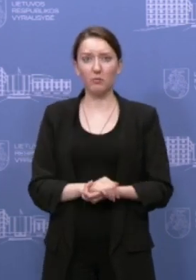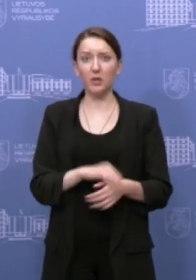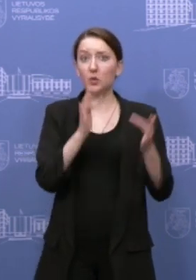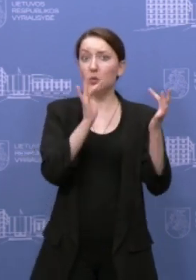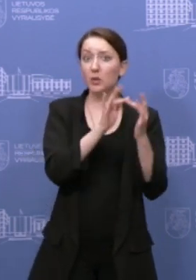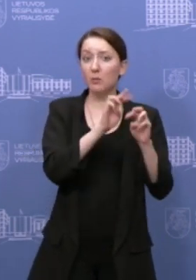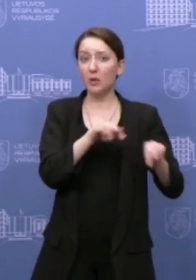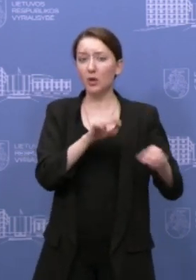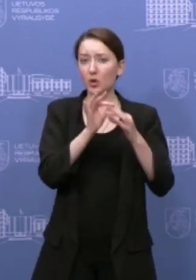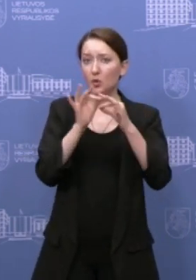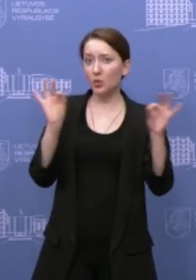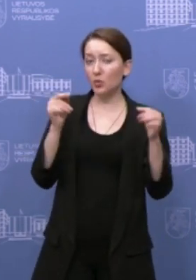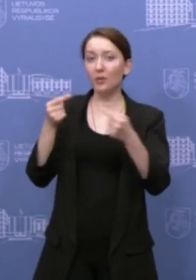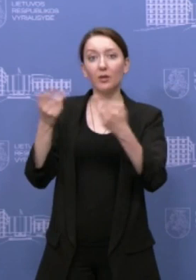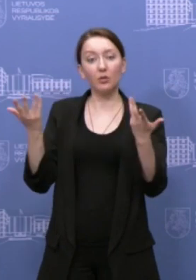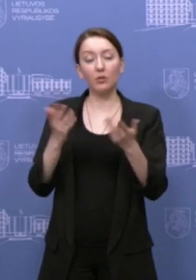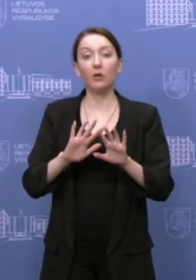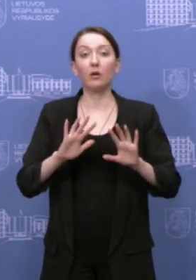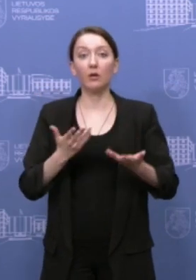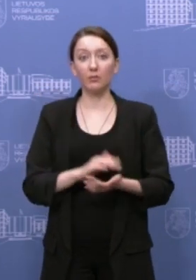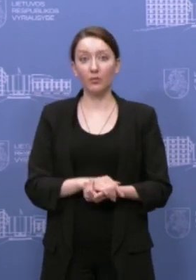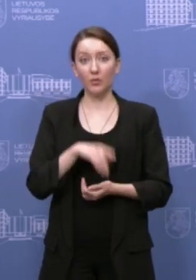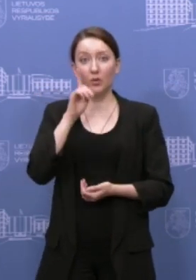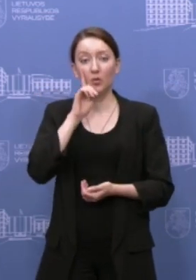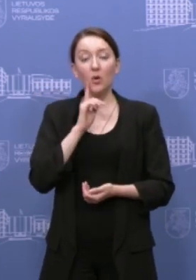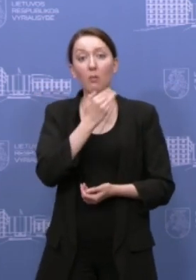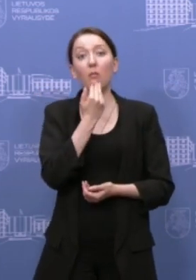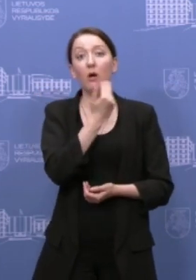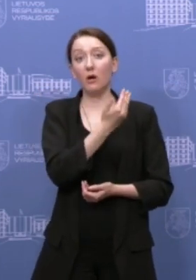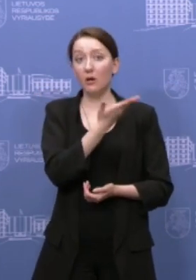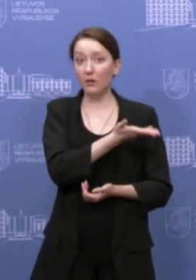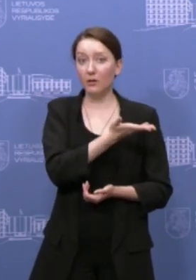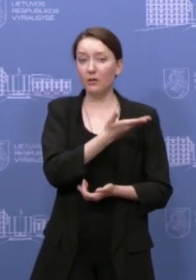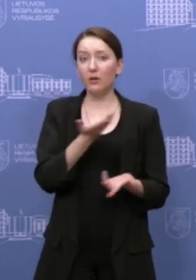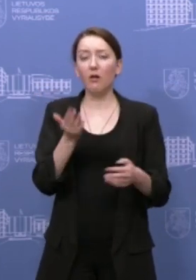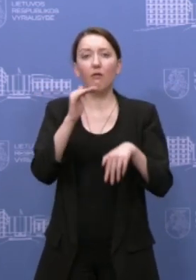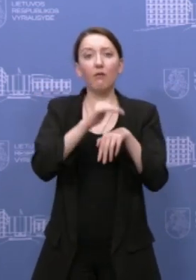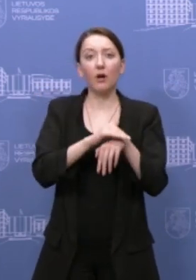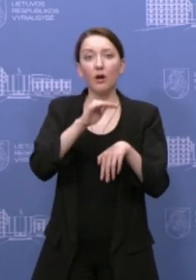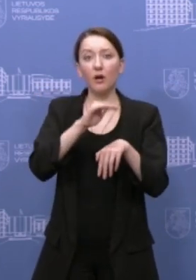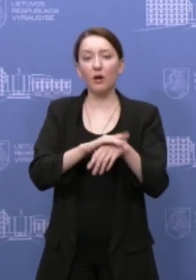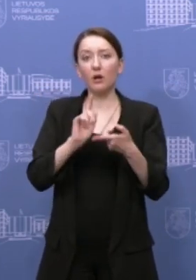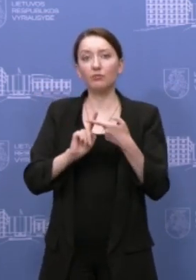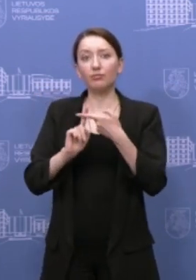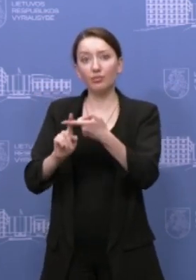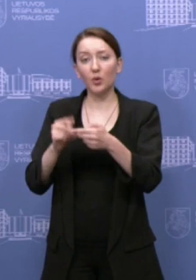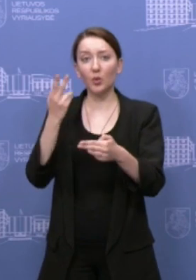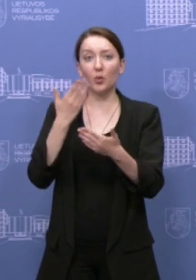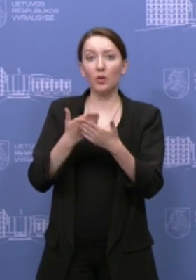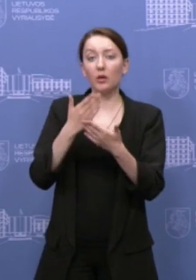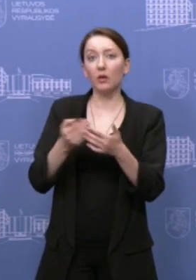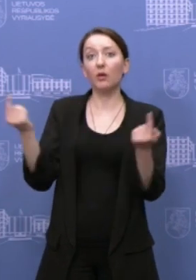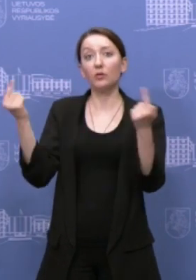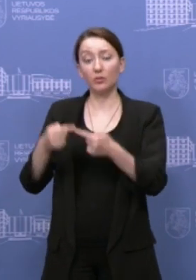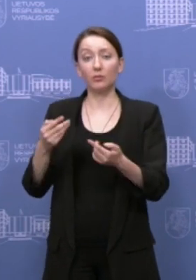ministerija siūlė tam nepritarti. Norėjau pasigriauti, kokie argumentai padarė įtakos apskritai